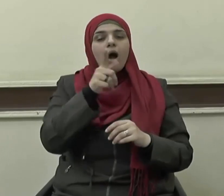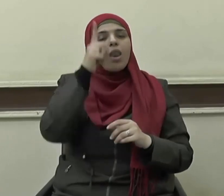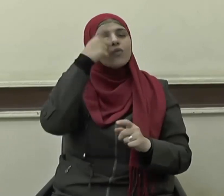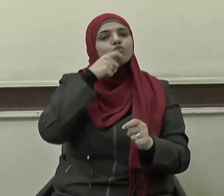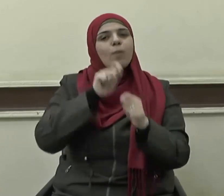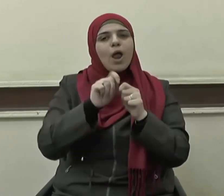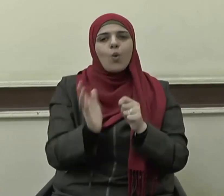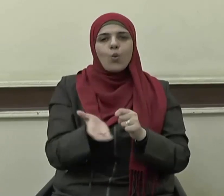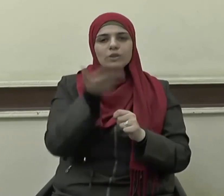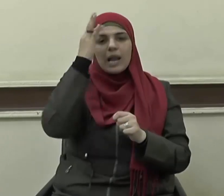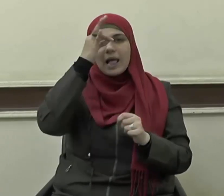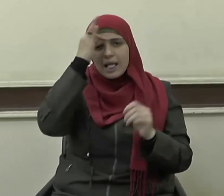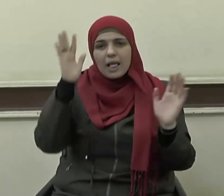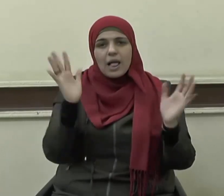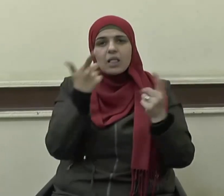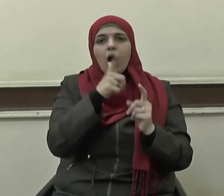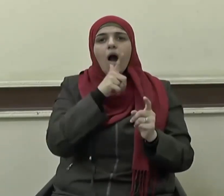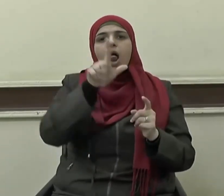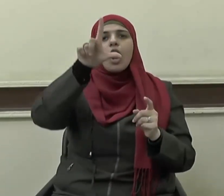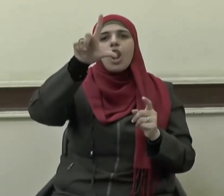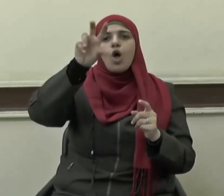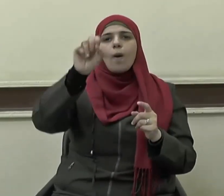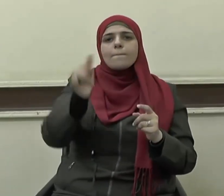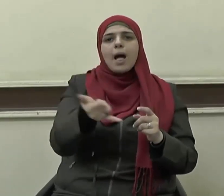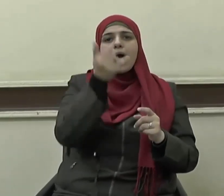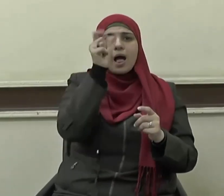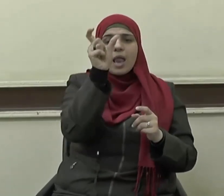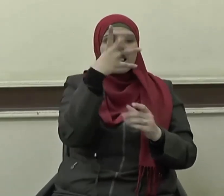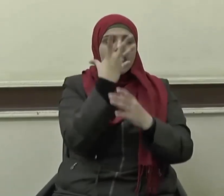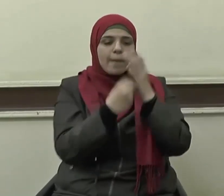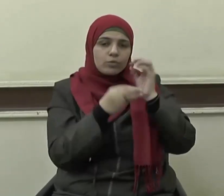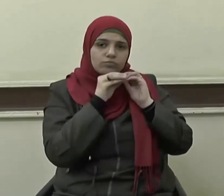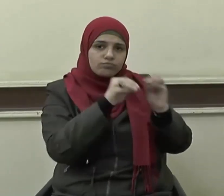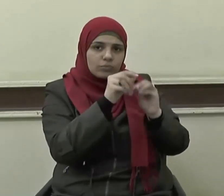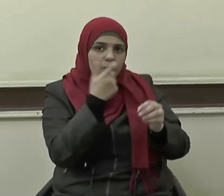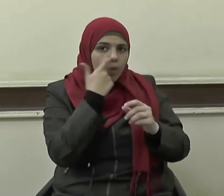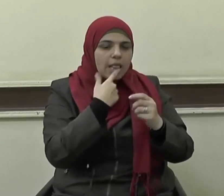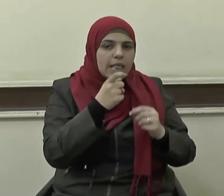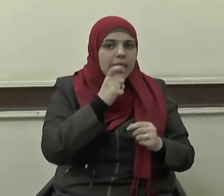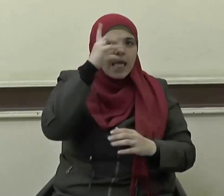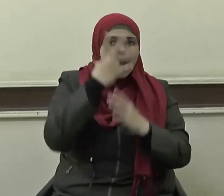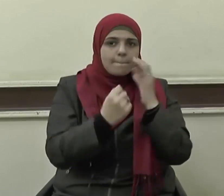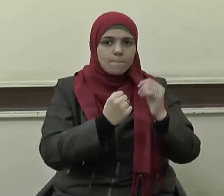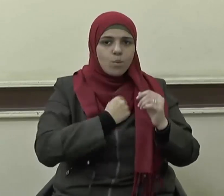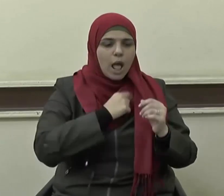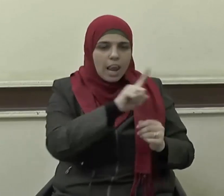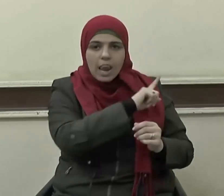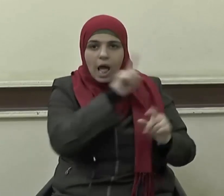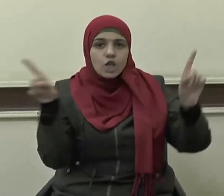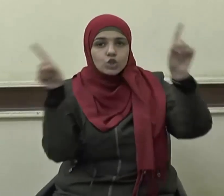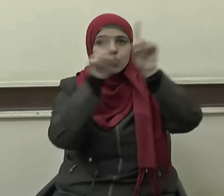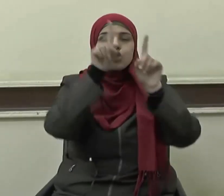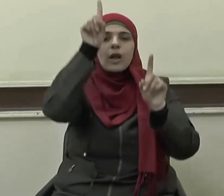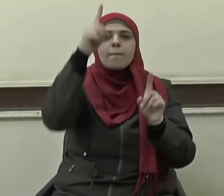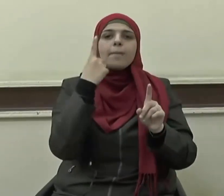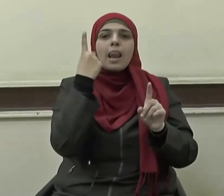وإذ قال لقمان لابنه وهو يعظه يا بني لا تشرك بالله إن